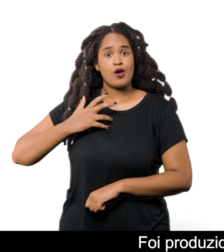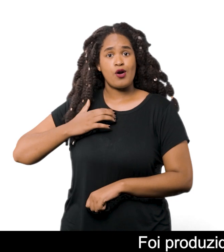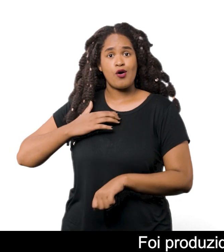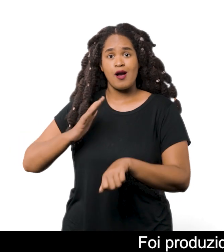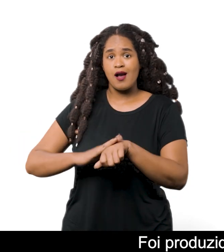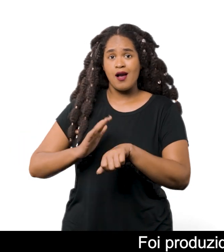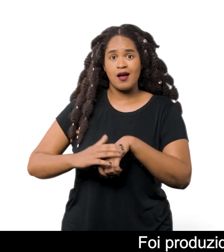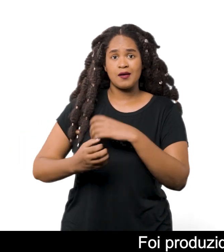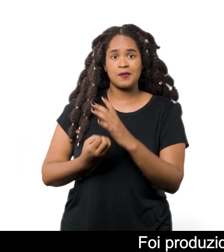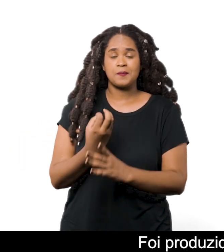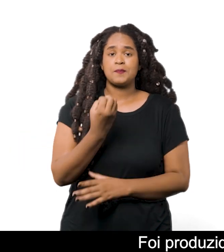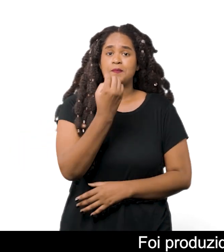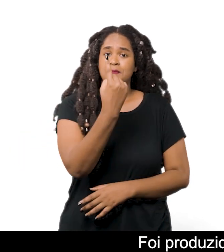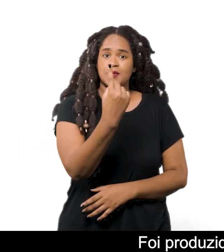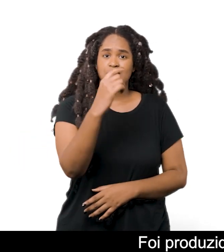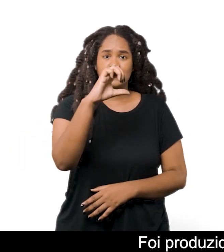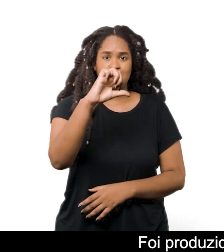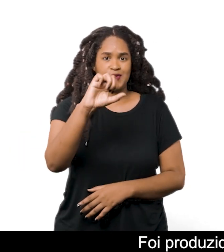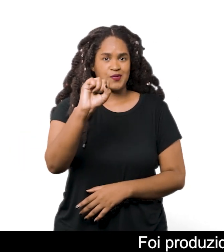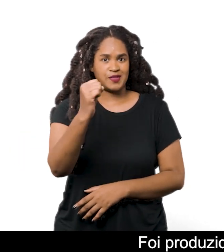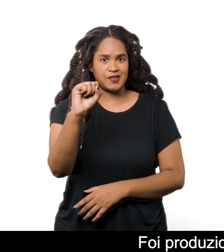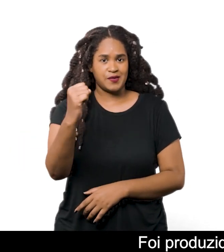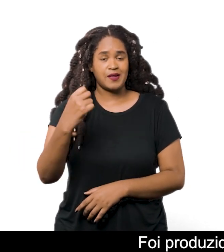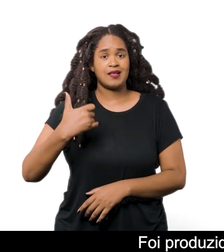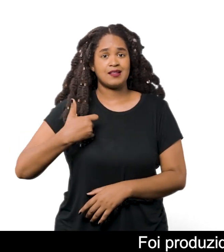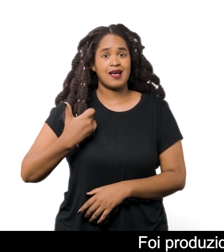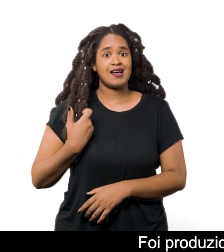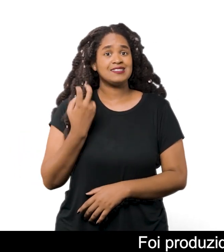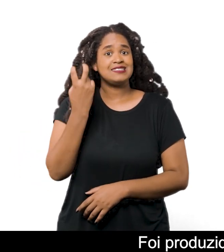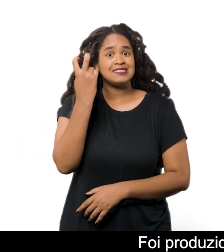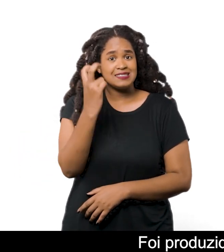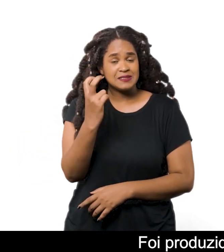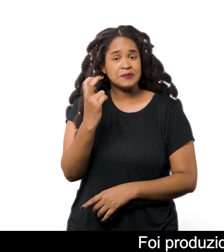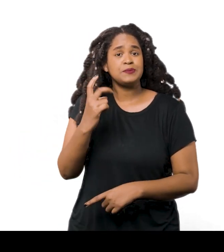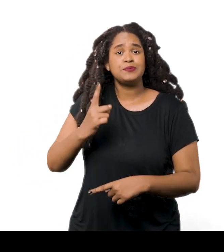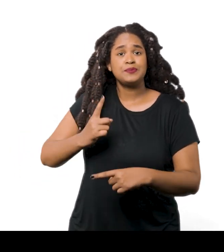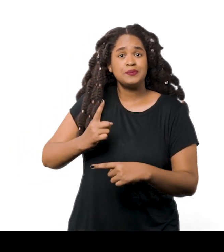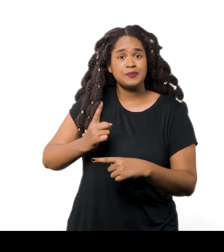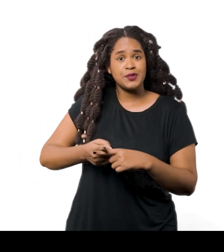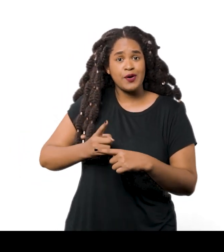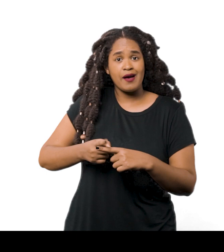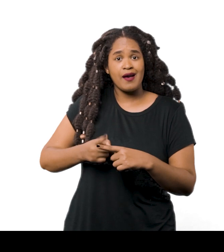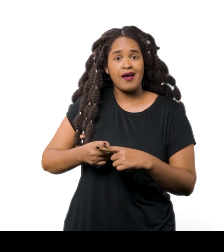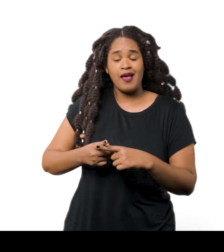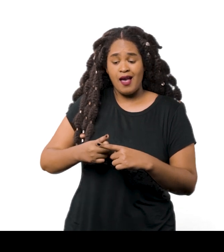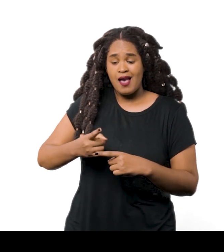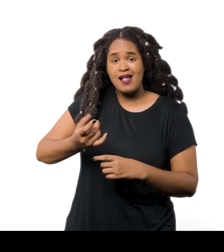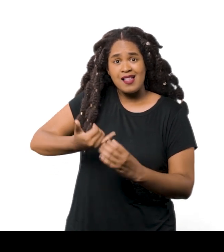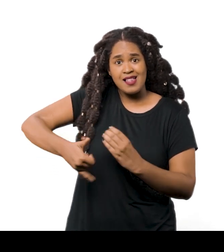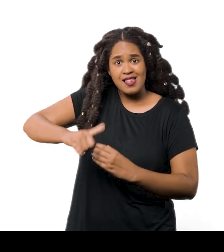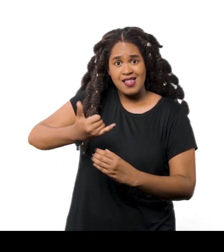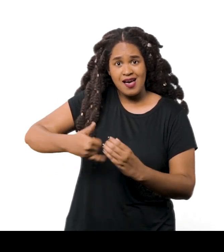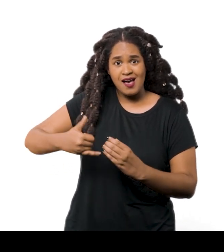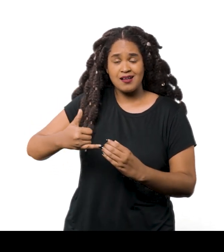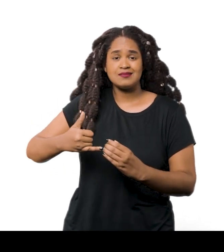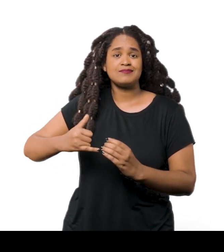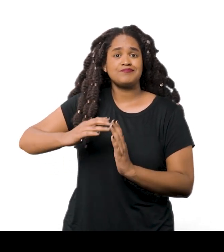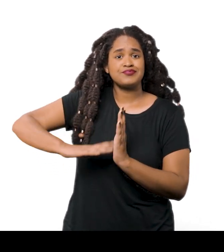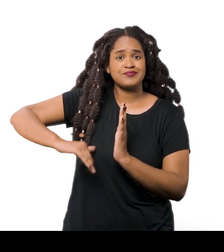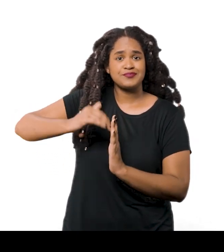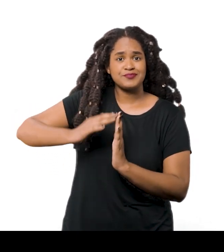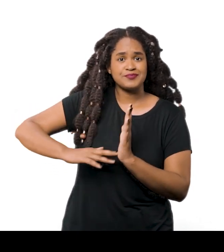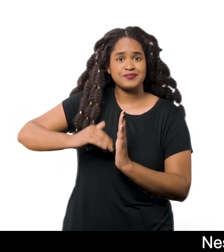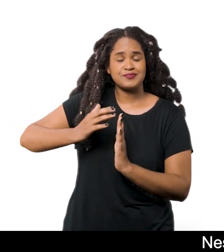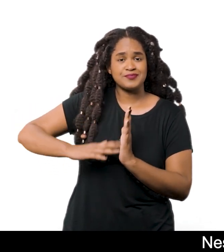Code em 1988, quando ela tinha 5 anos de idade, com lã tingida com corante vegetal